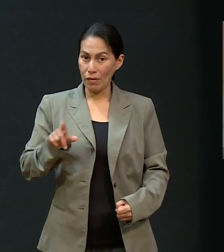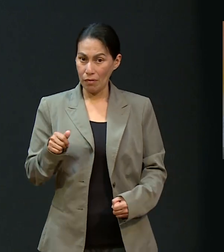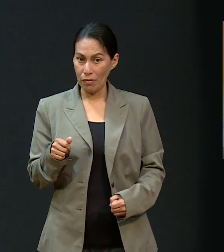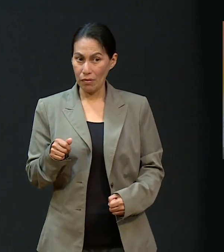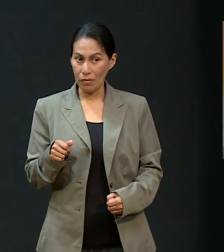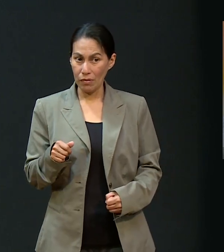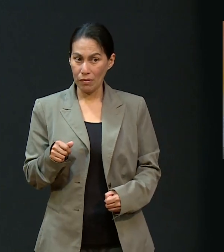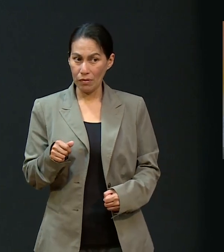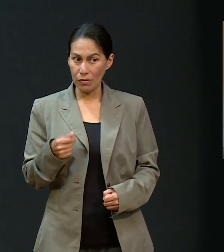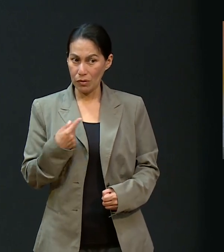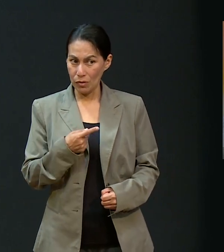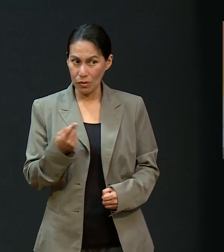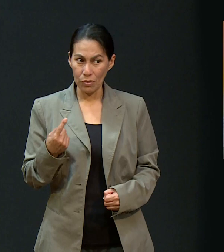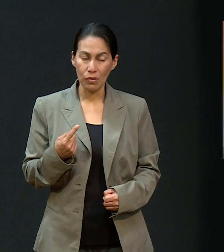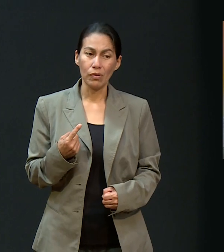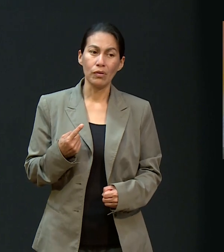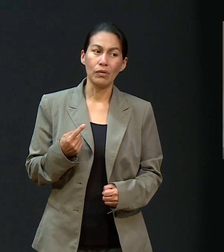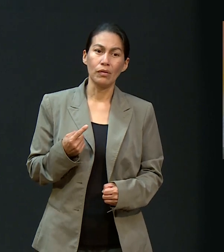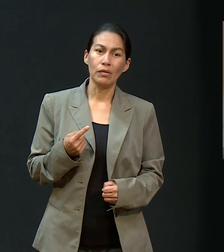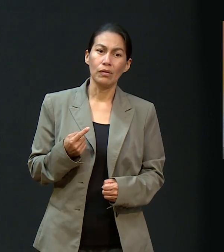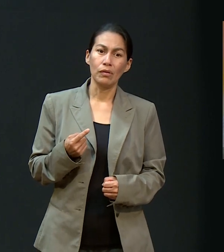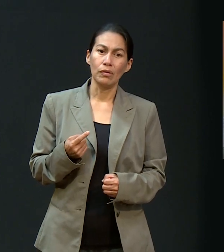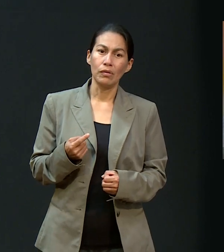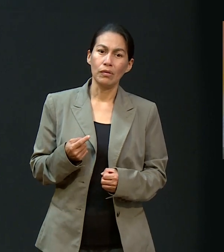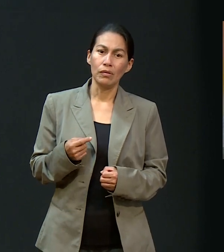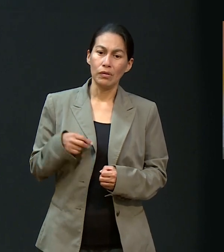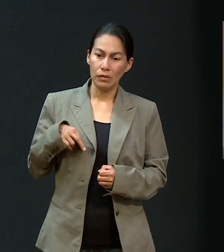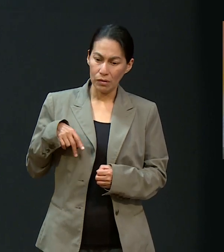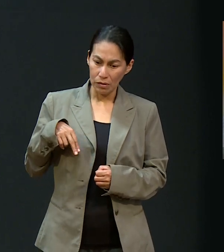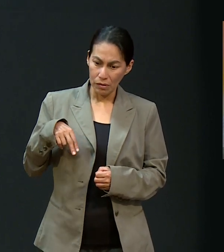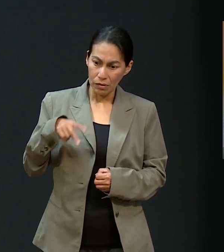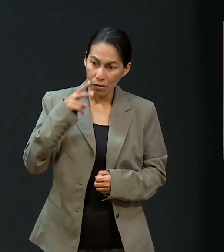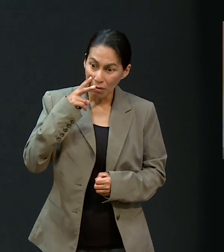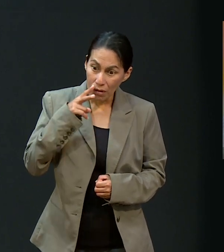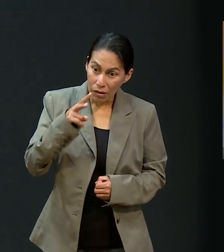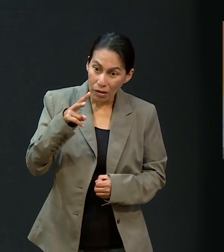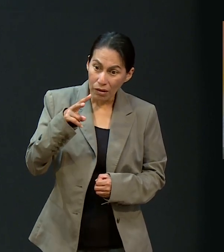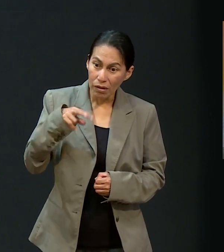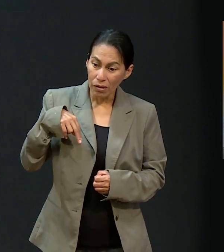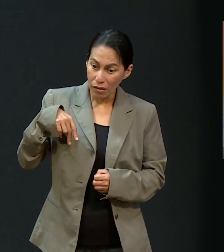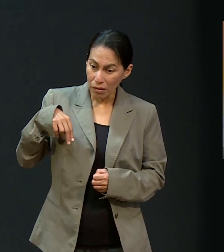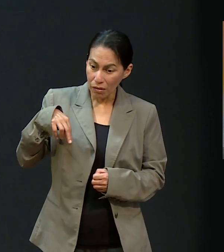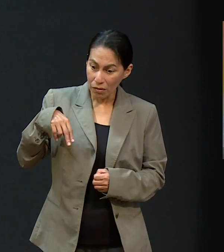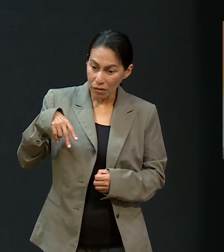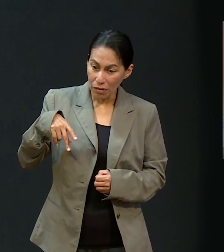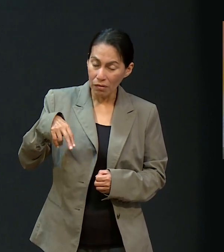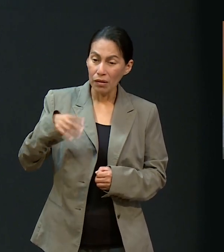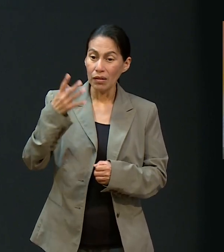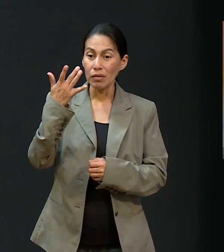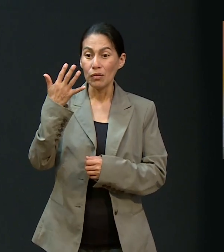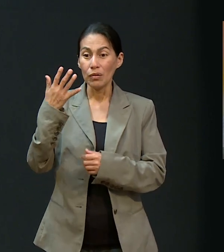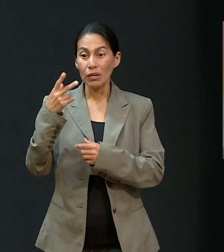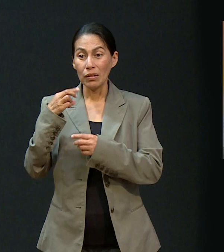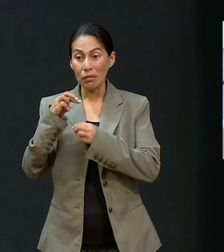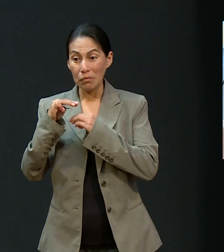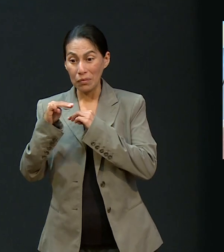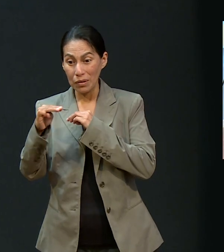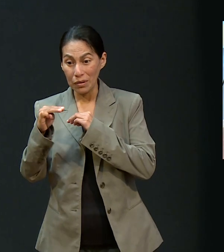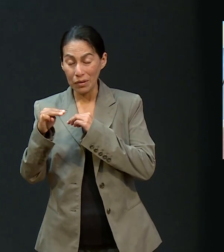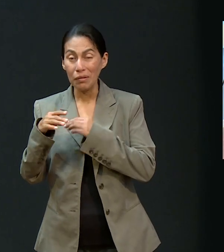luego, para mí, cuando la sacaba nada más así afuera, era un gran avance verla. Uh Caminar ya